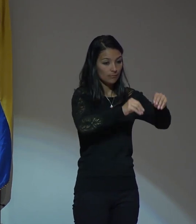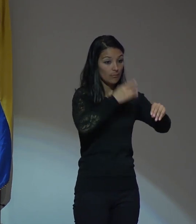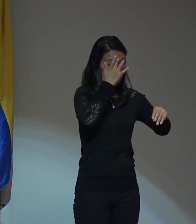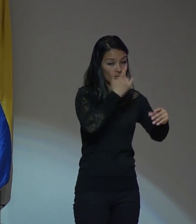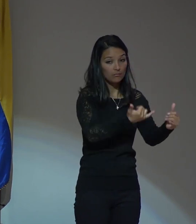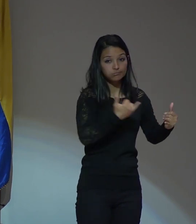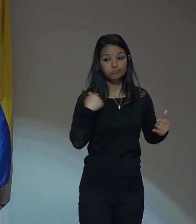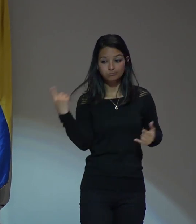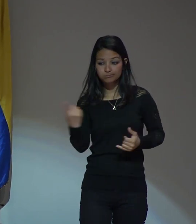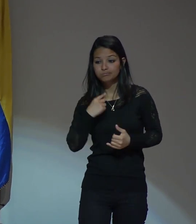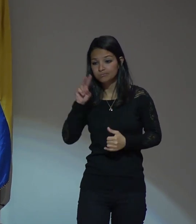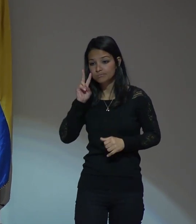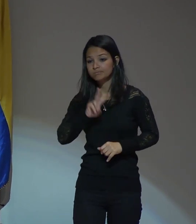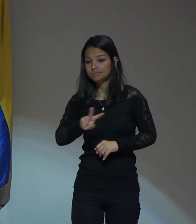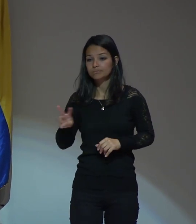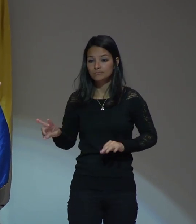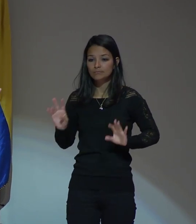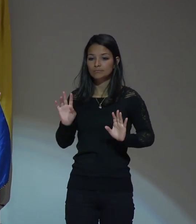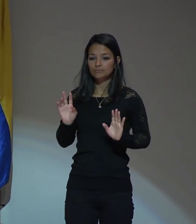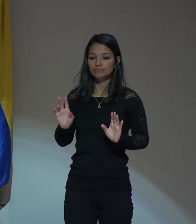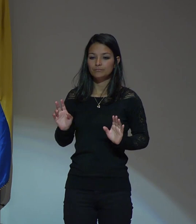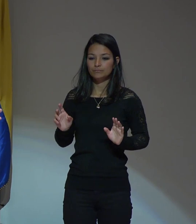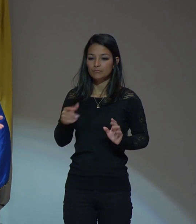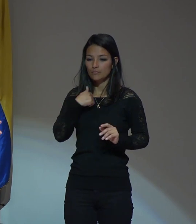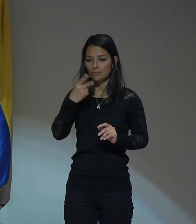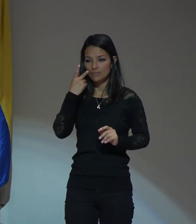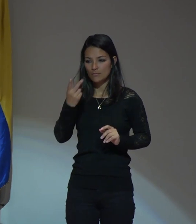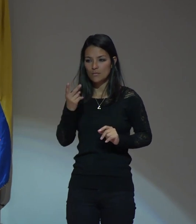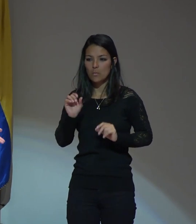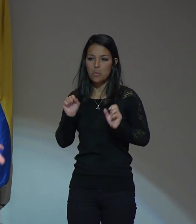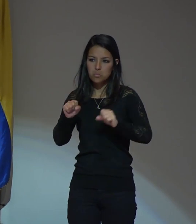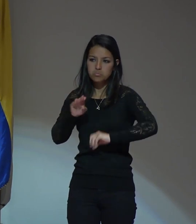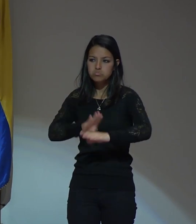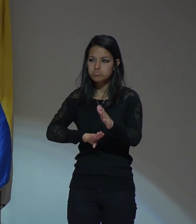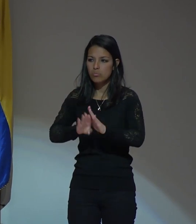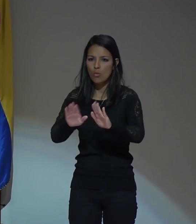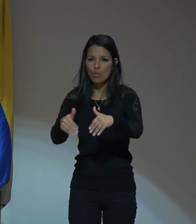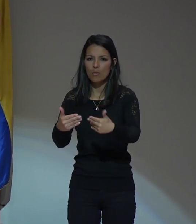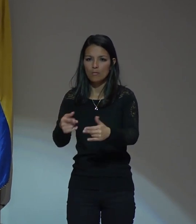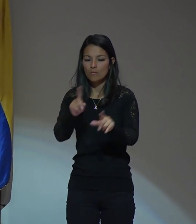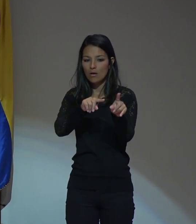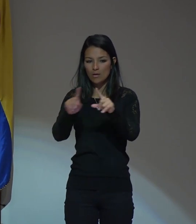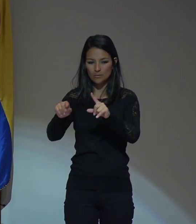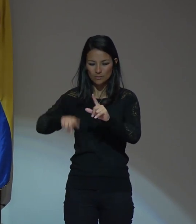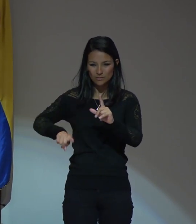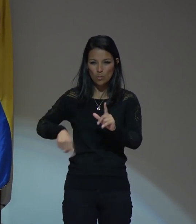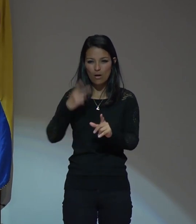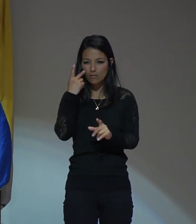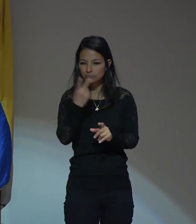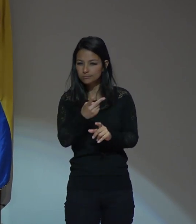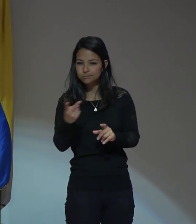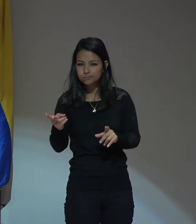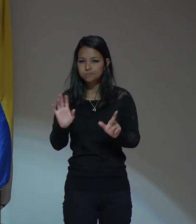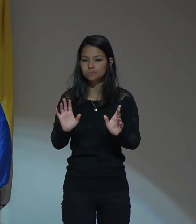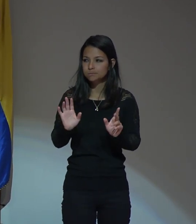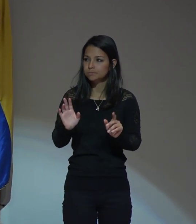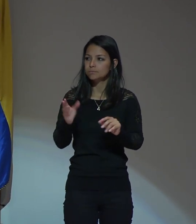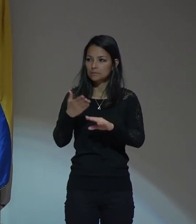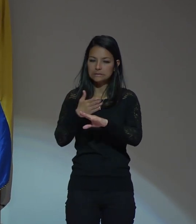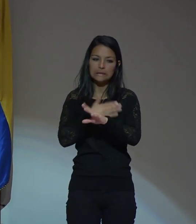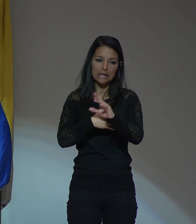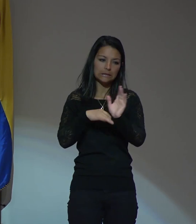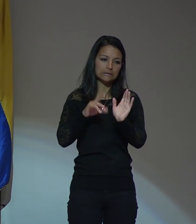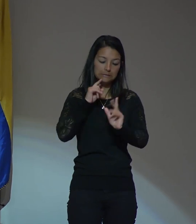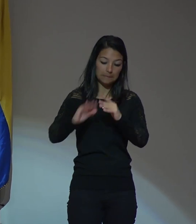muchas veces lo que se reproduce en las escuelas ya ha tenido su